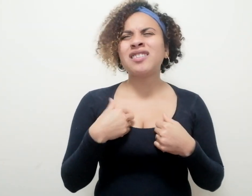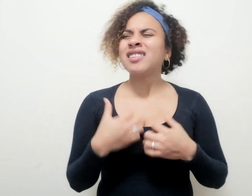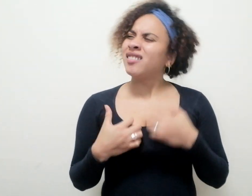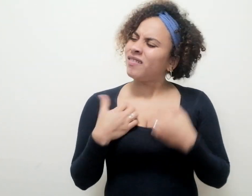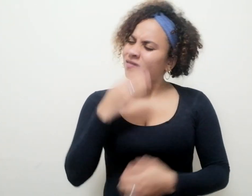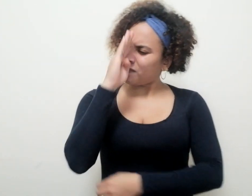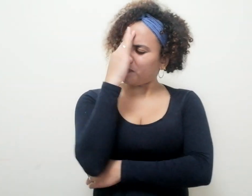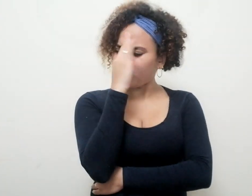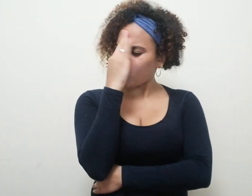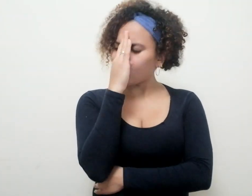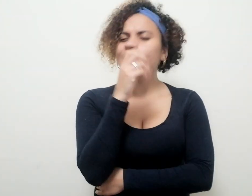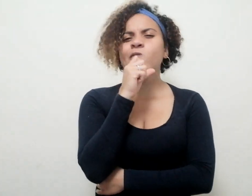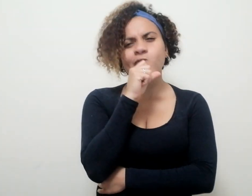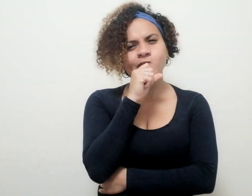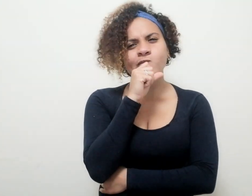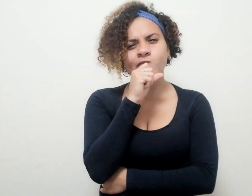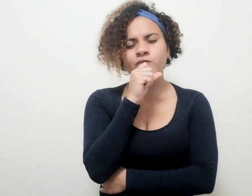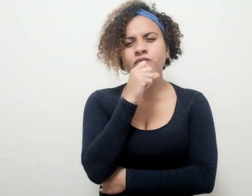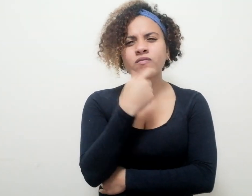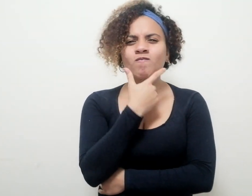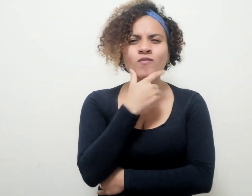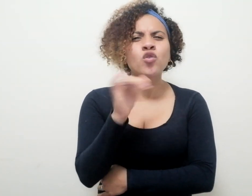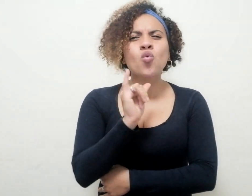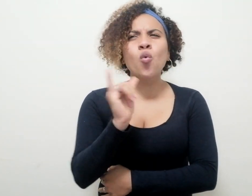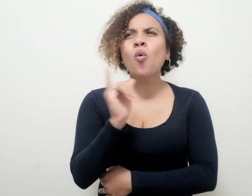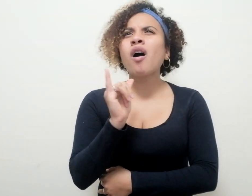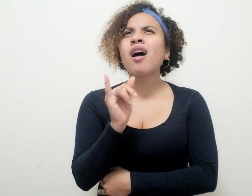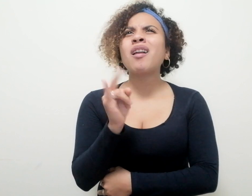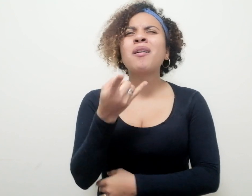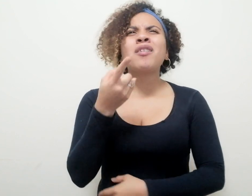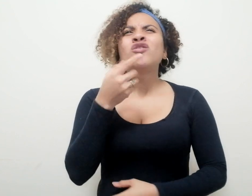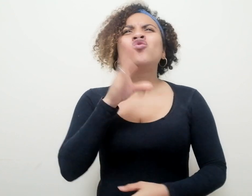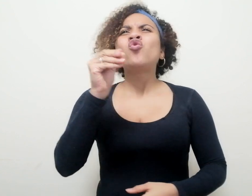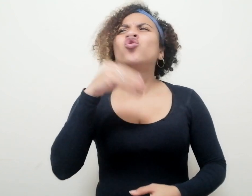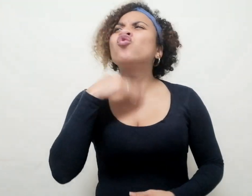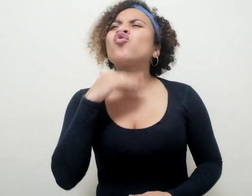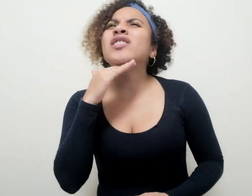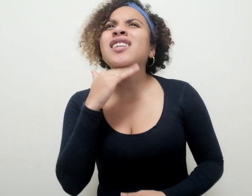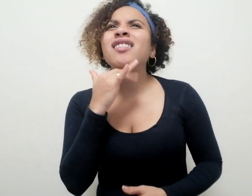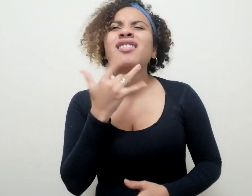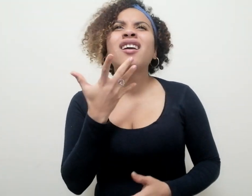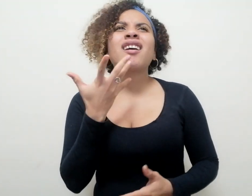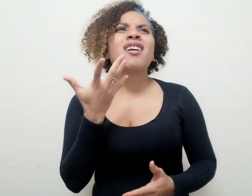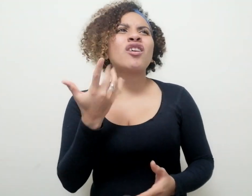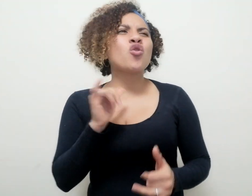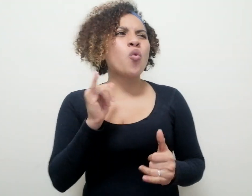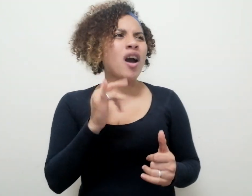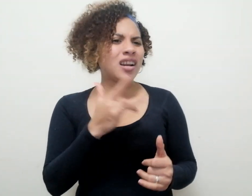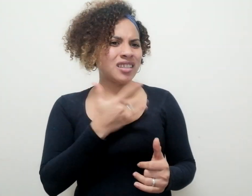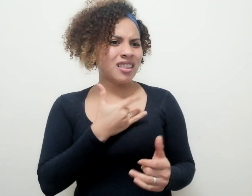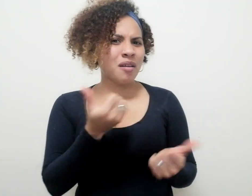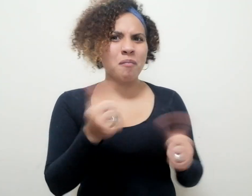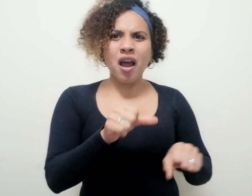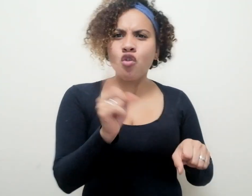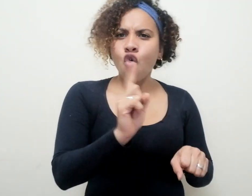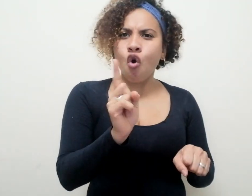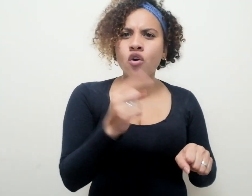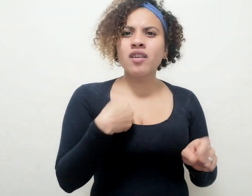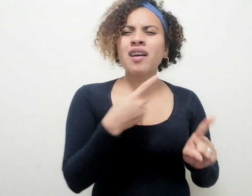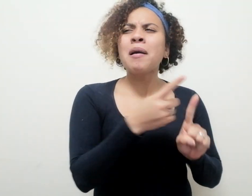no habrá parecido lo suficientemente intimidante como para desviar a mi rival de